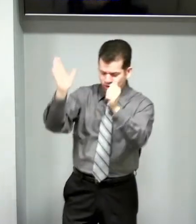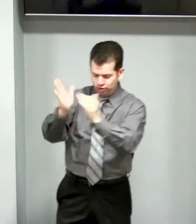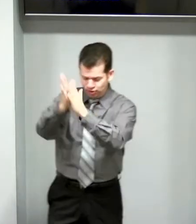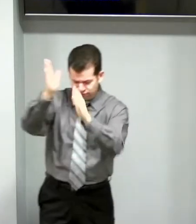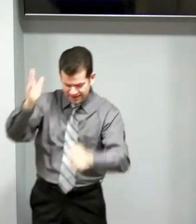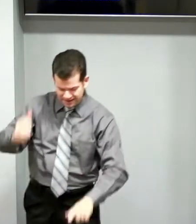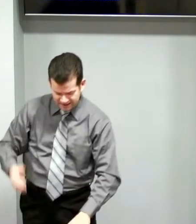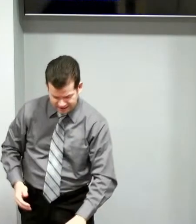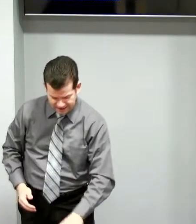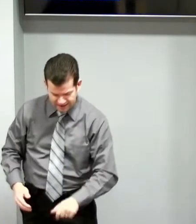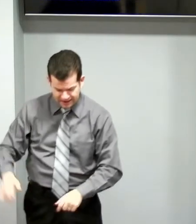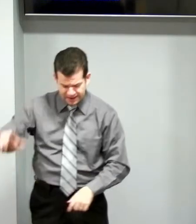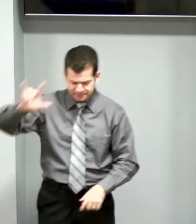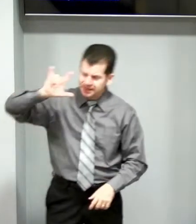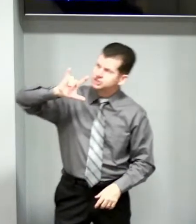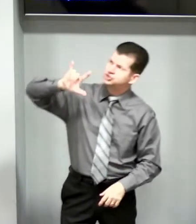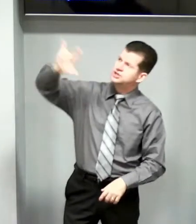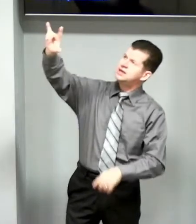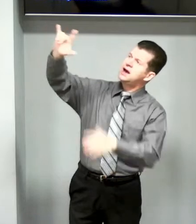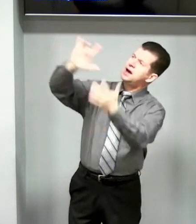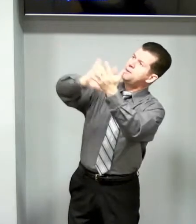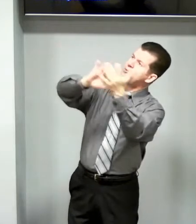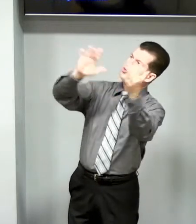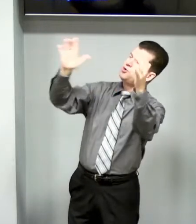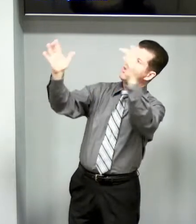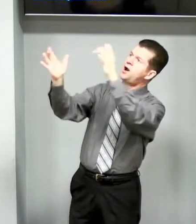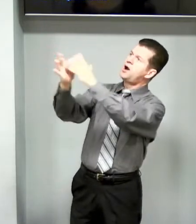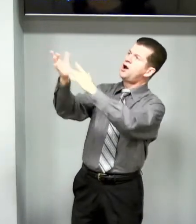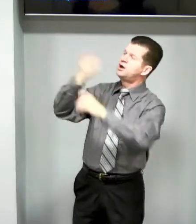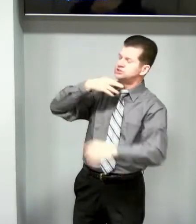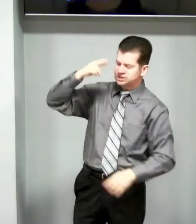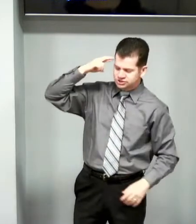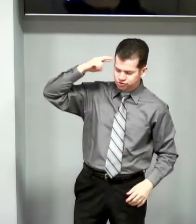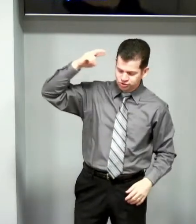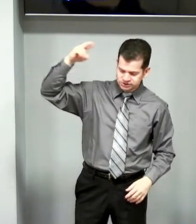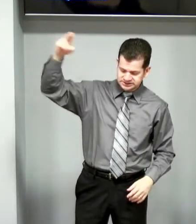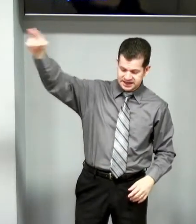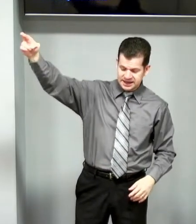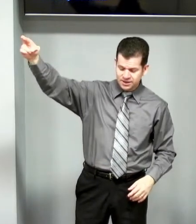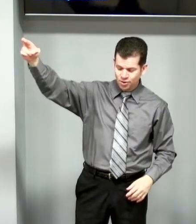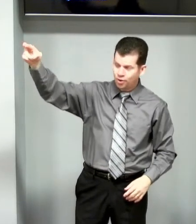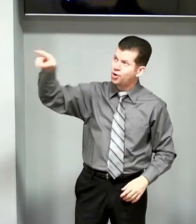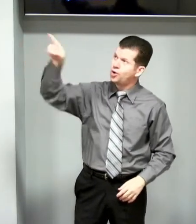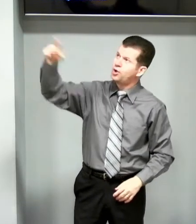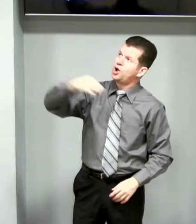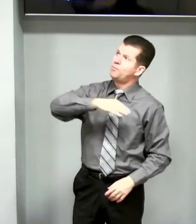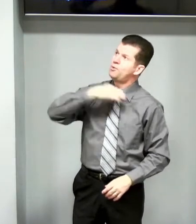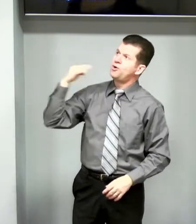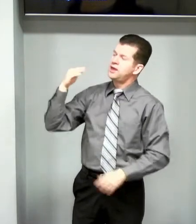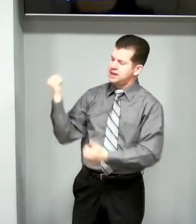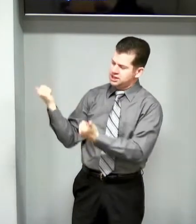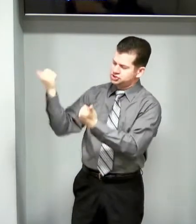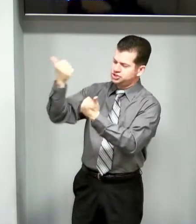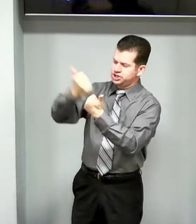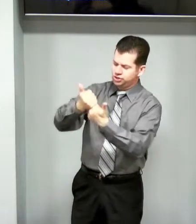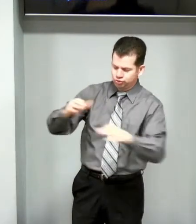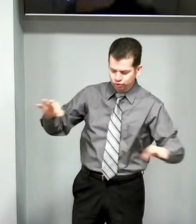louvar. Te amo, ó Jesus, Senhor, por este do